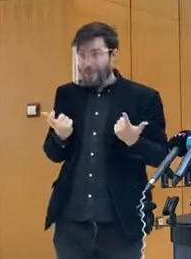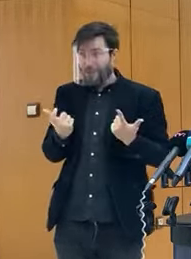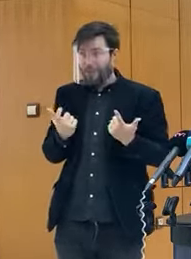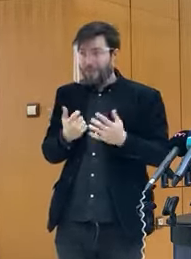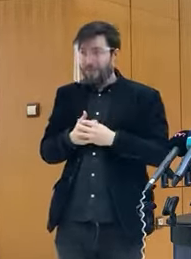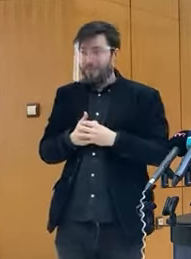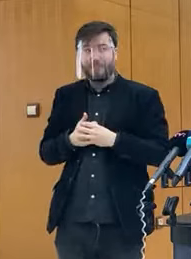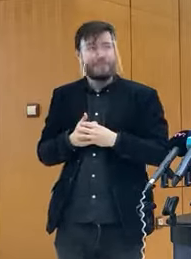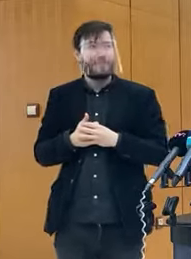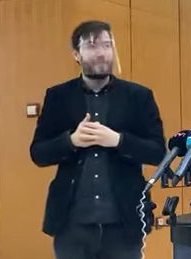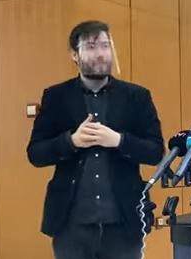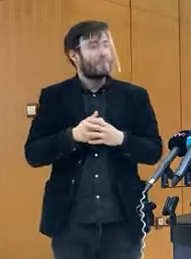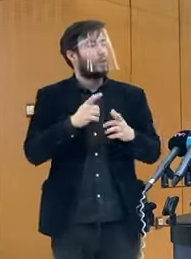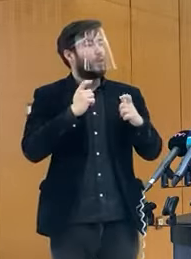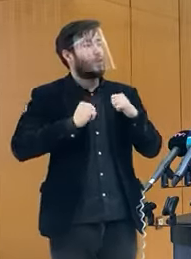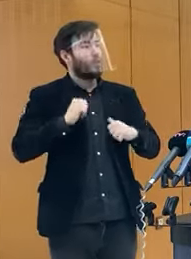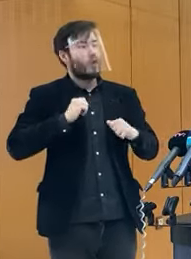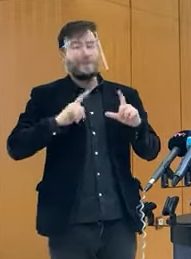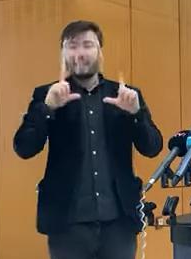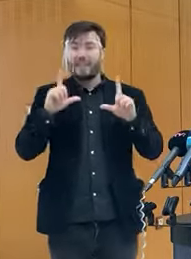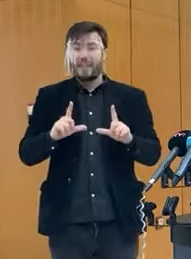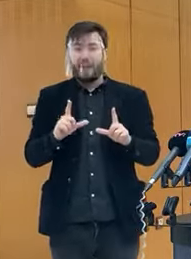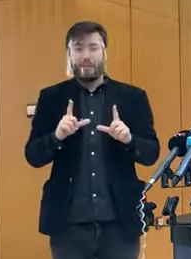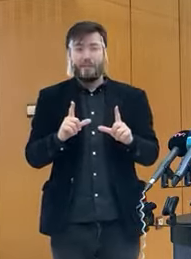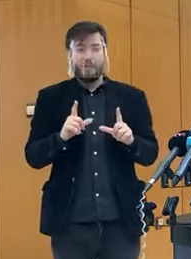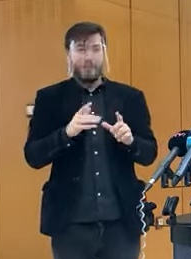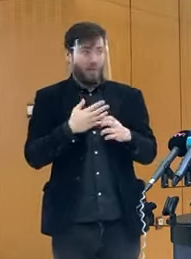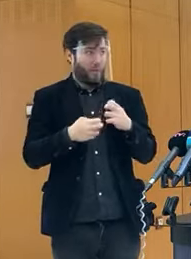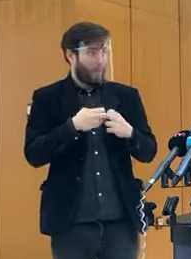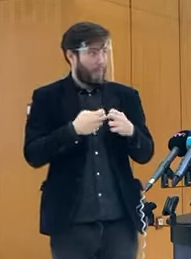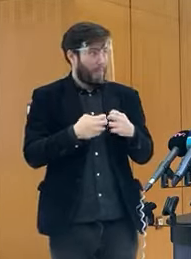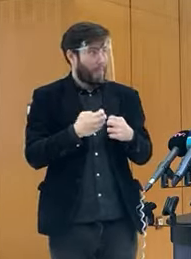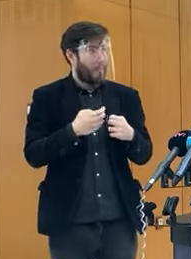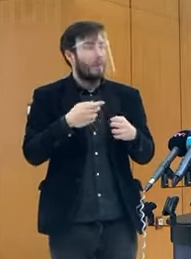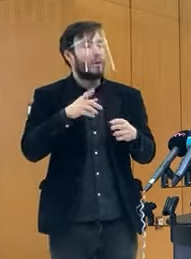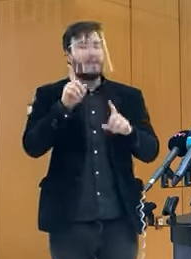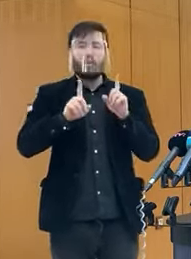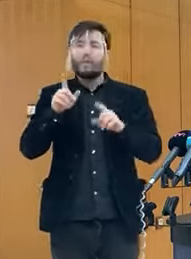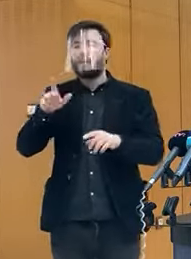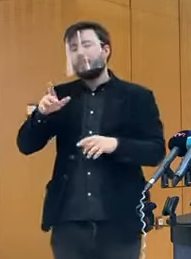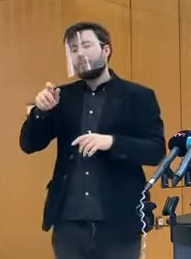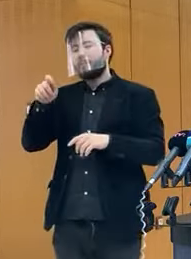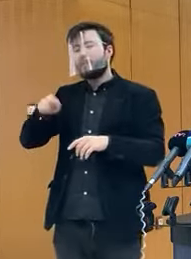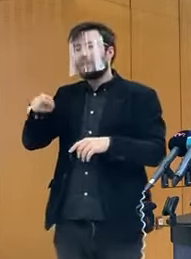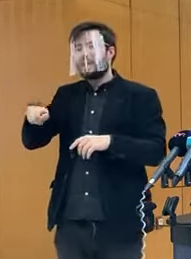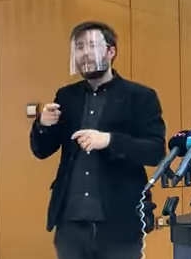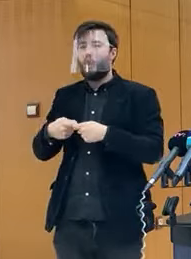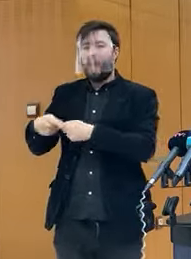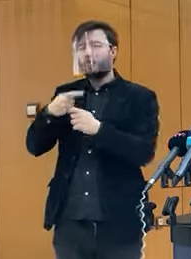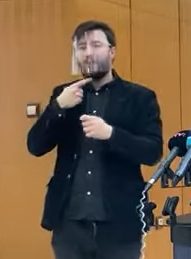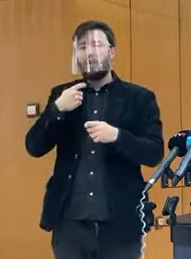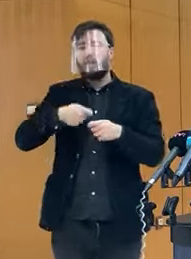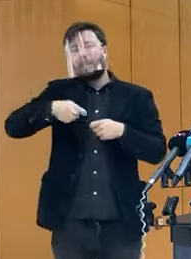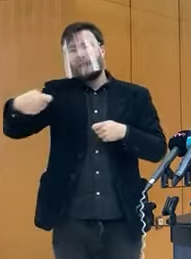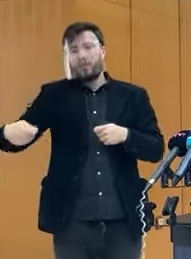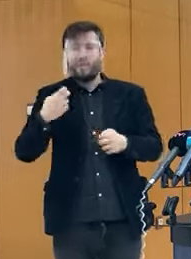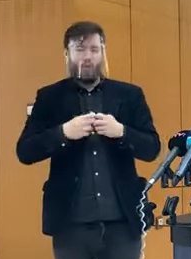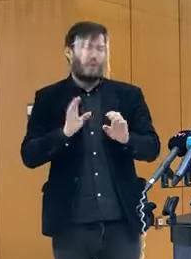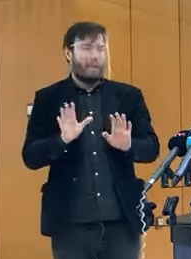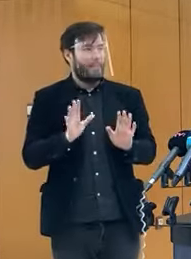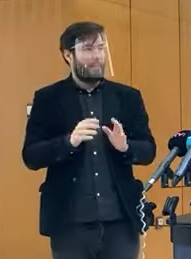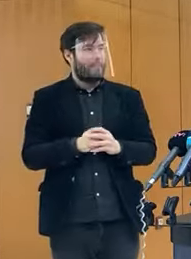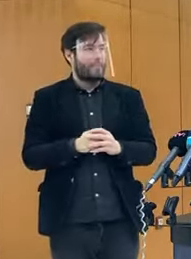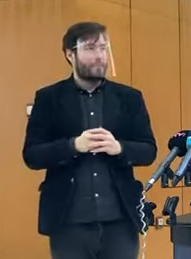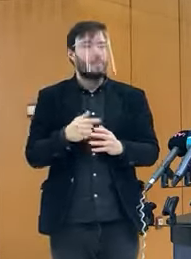Núdzový stav je povúštne, ale má pár poslankov v rámci kvály tie, ktorí boli, že najbol vodil pre Lúdení. Informoval som premiéra,